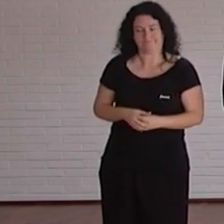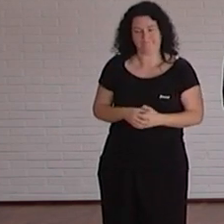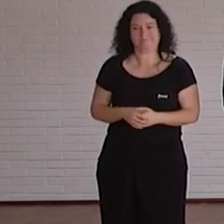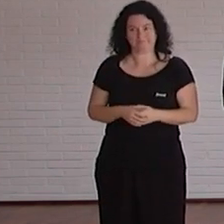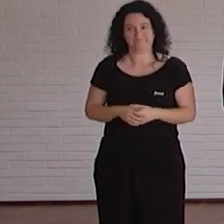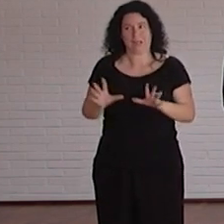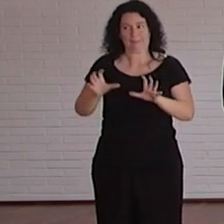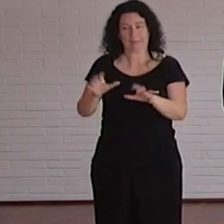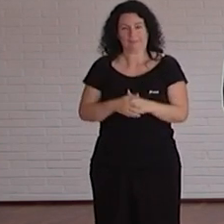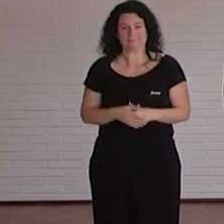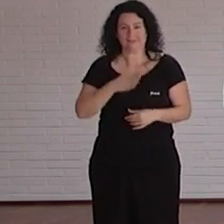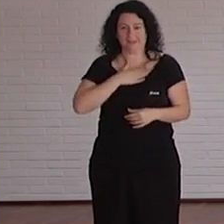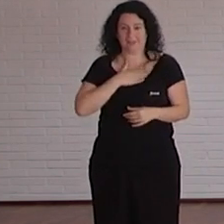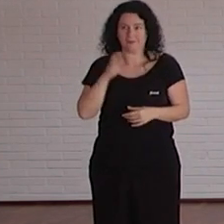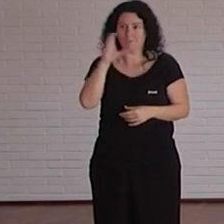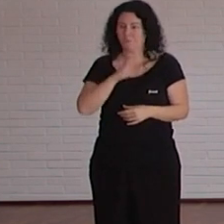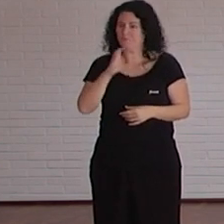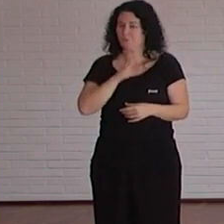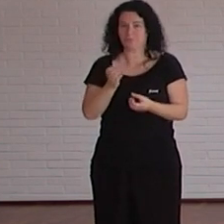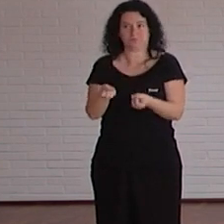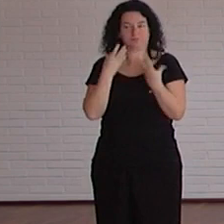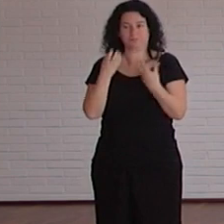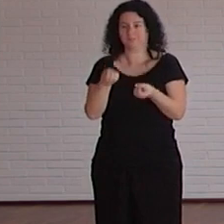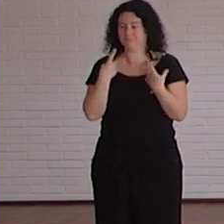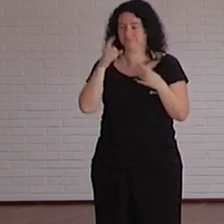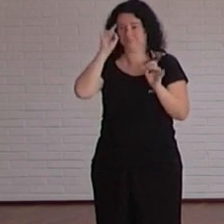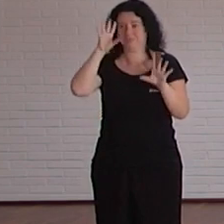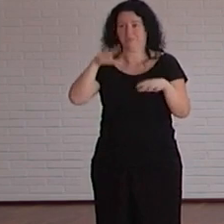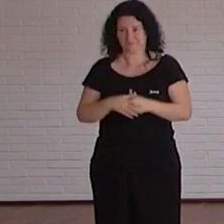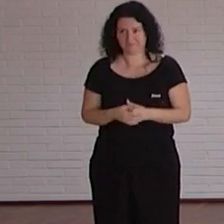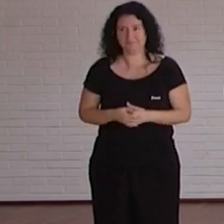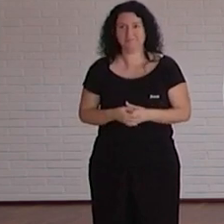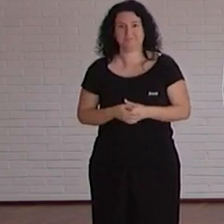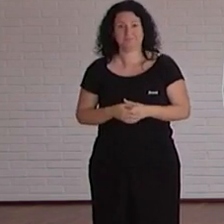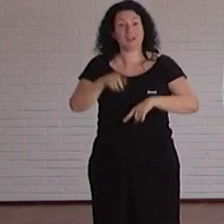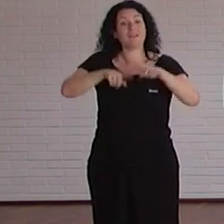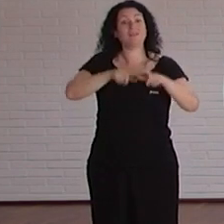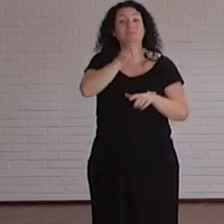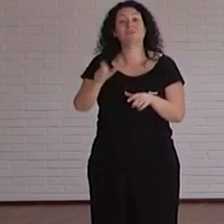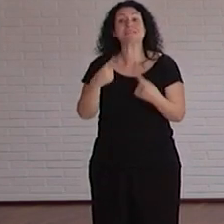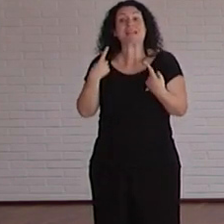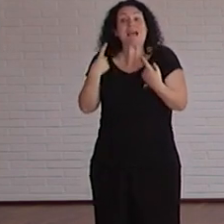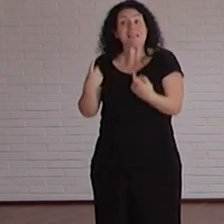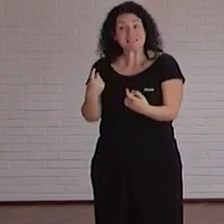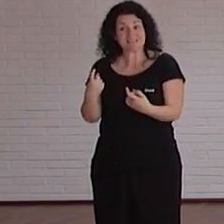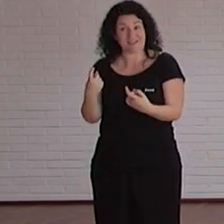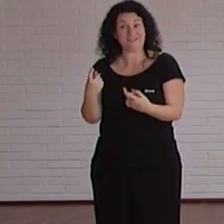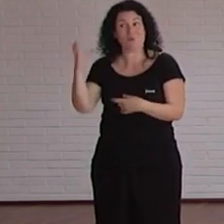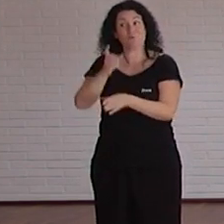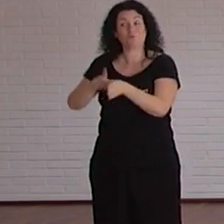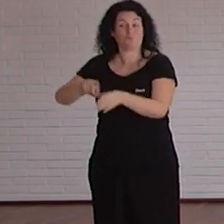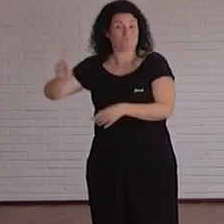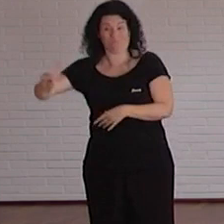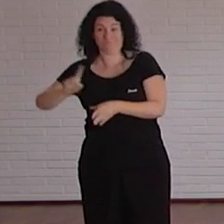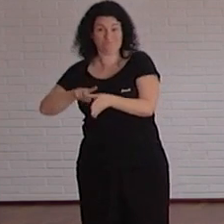vamos a mí el curso me dio el problema es que muchas veces no lo hace la gente que necesite el curso pero vamos